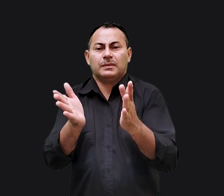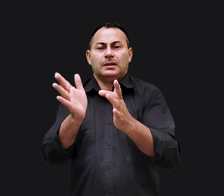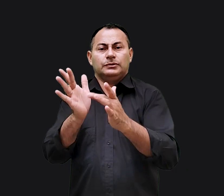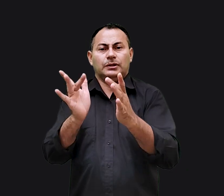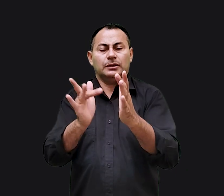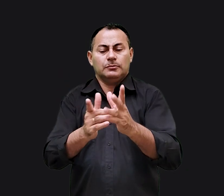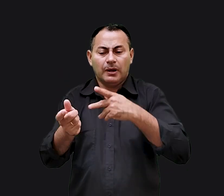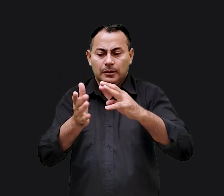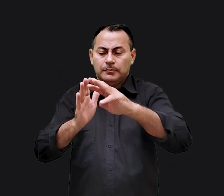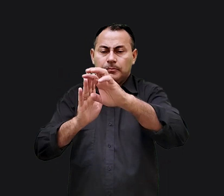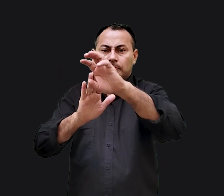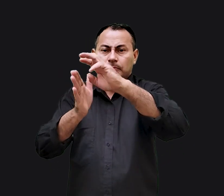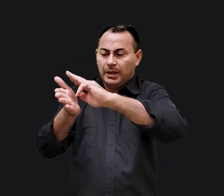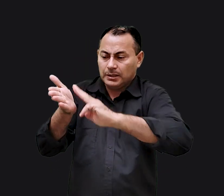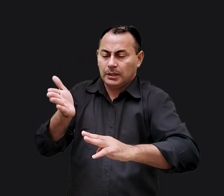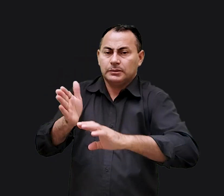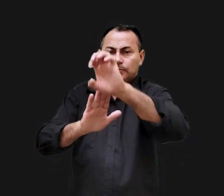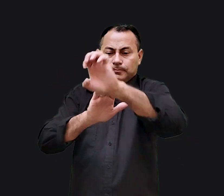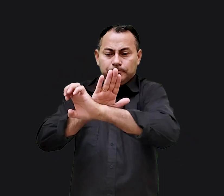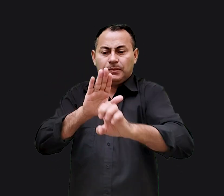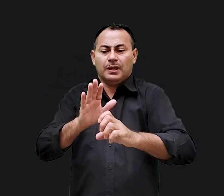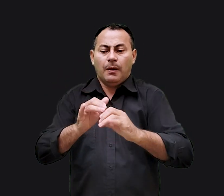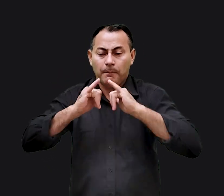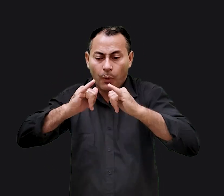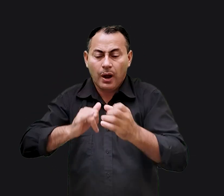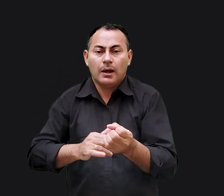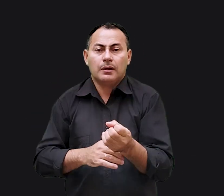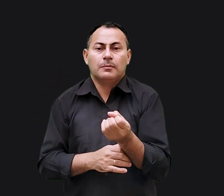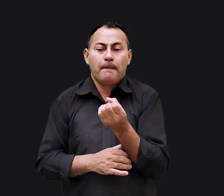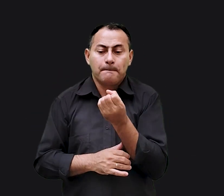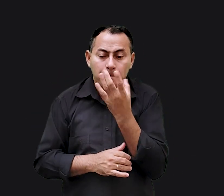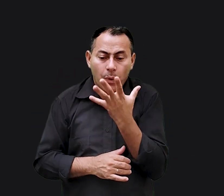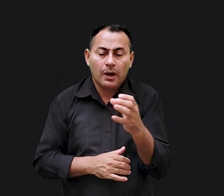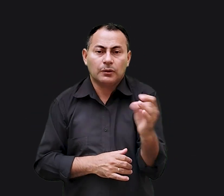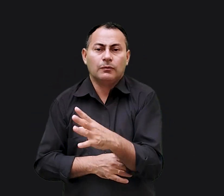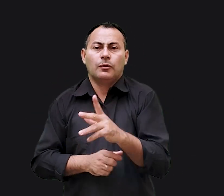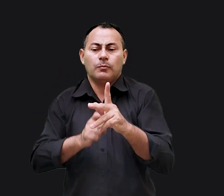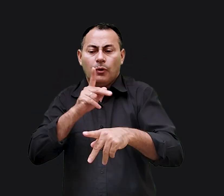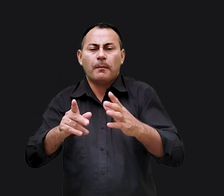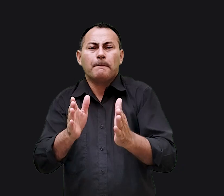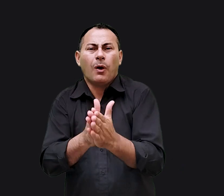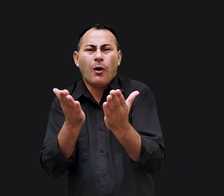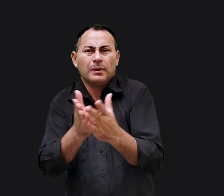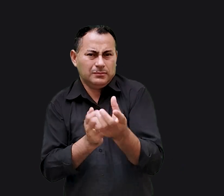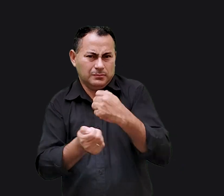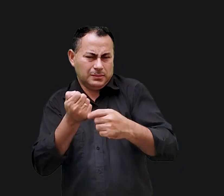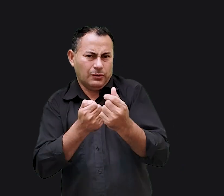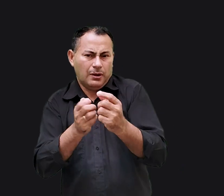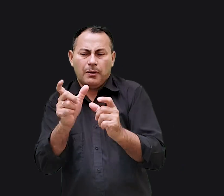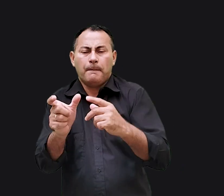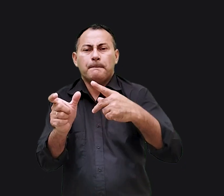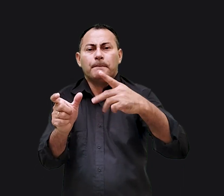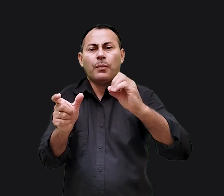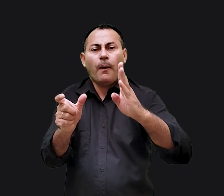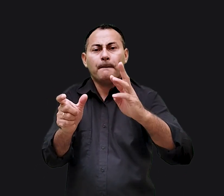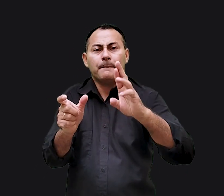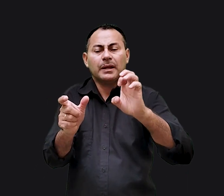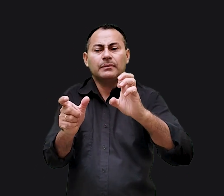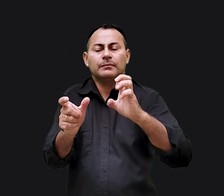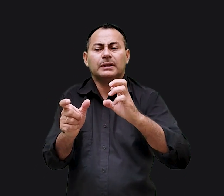que a sua mensagem era o Evangelho, as boas novas aos pobres. Ele não quer dizer economicamente pobre. A palavra pobre foi usada no